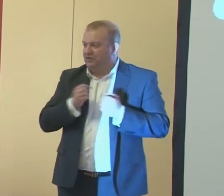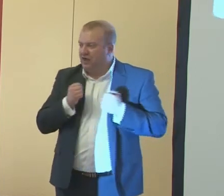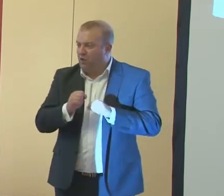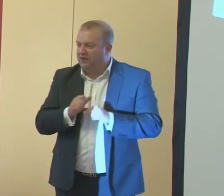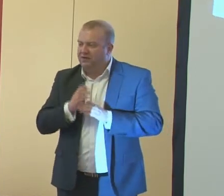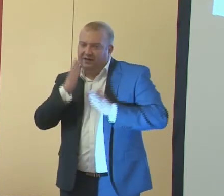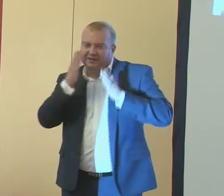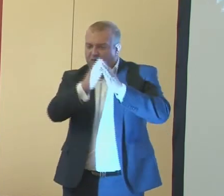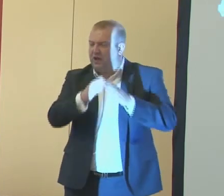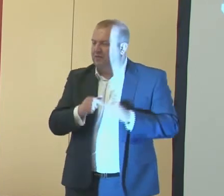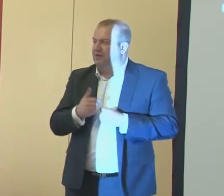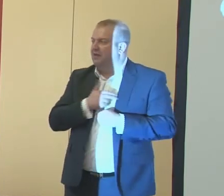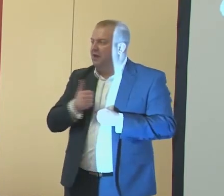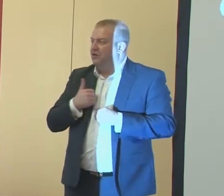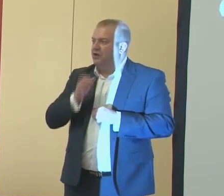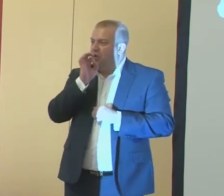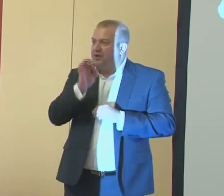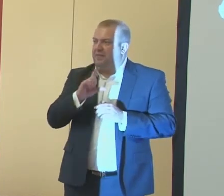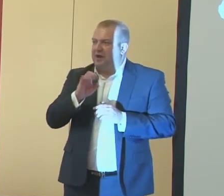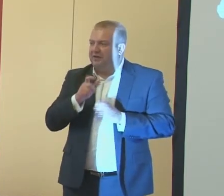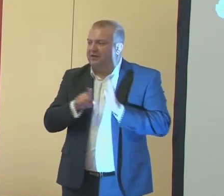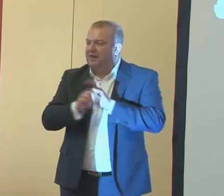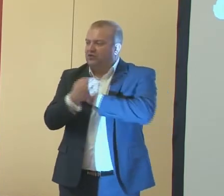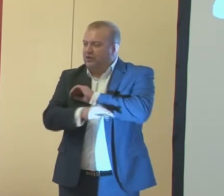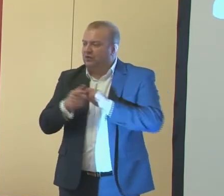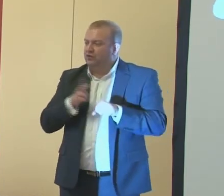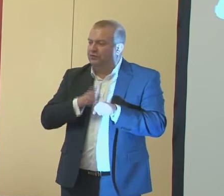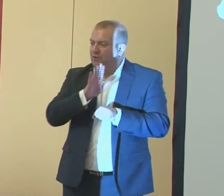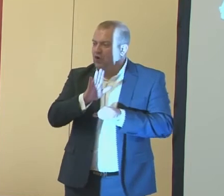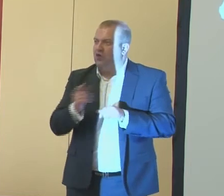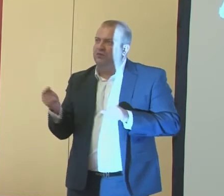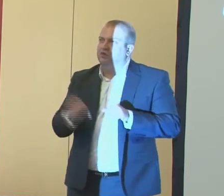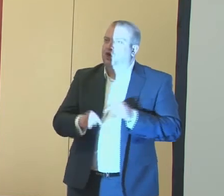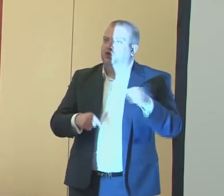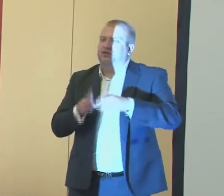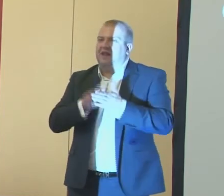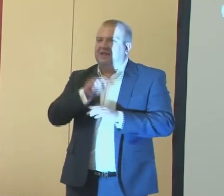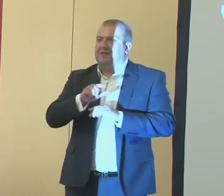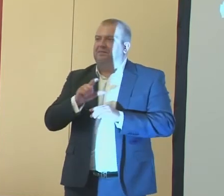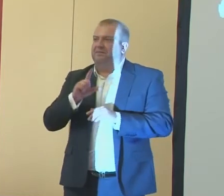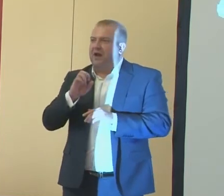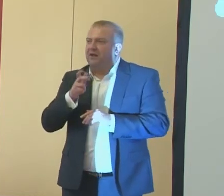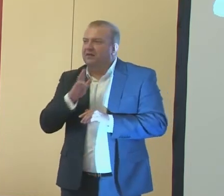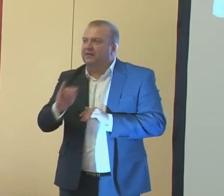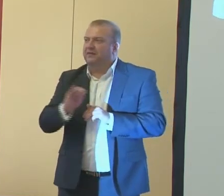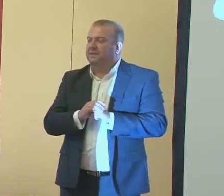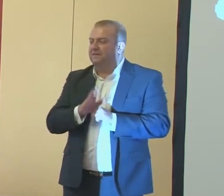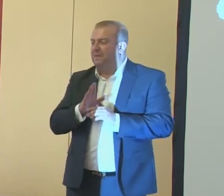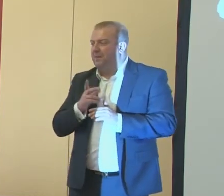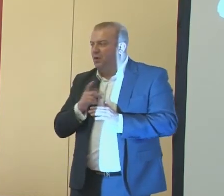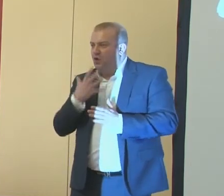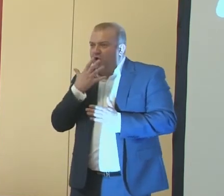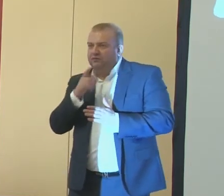skierujemy nasze dobre praktyki do studentów, którzy mogą przychodzić na te praktyki do naszego ośrodka, którzy mogą odbywać w im